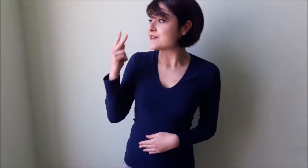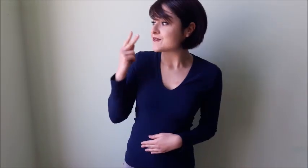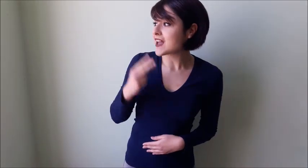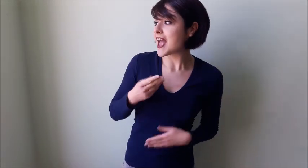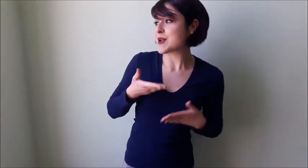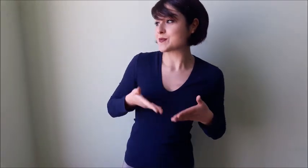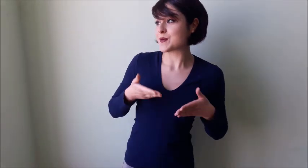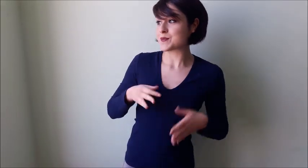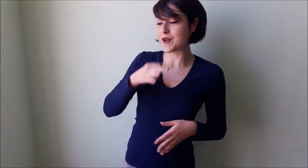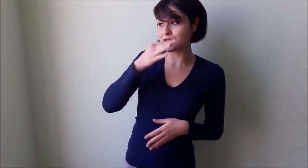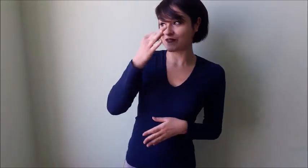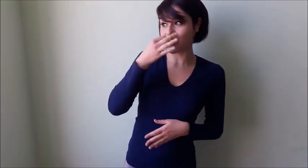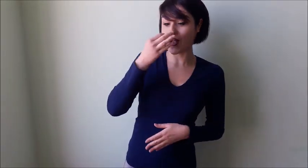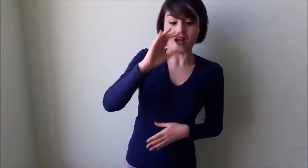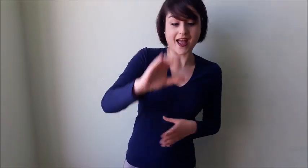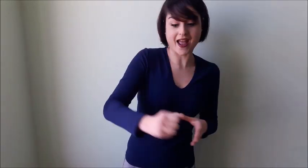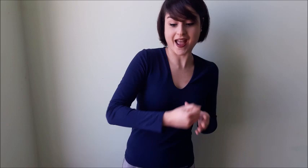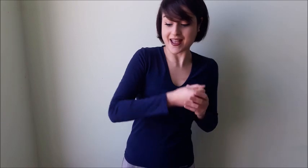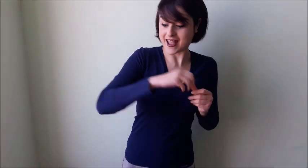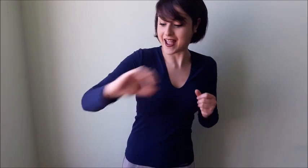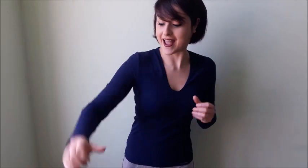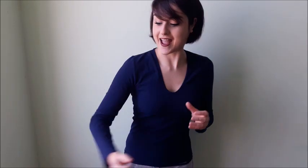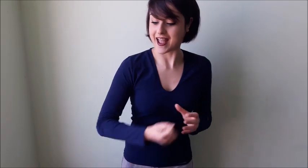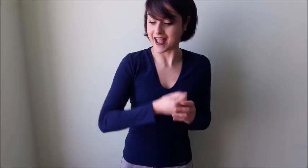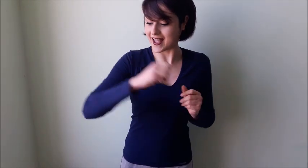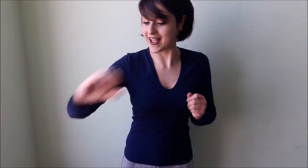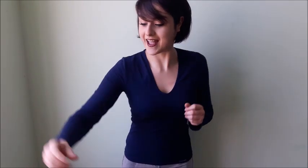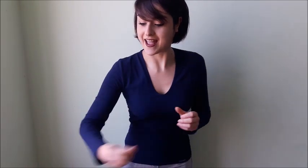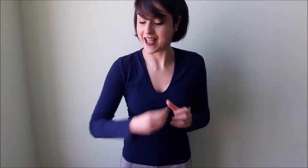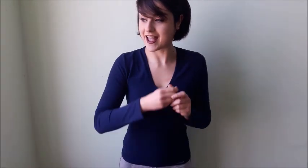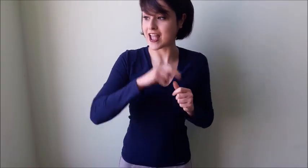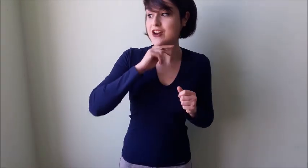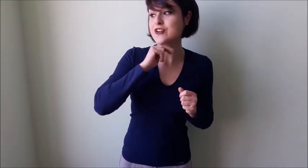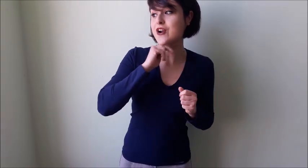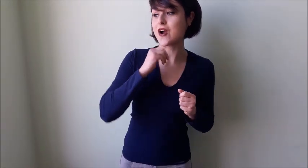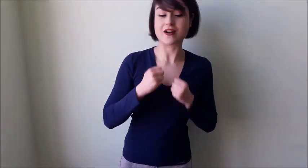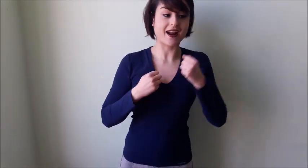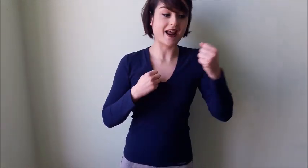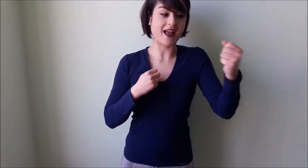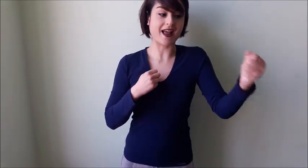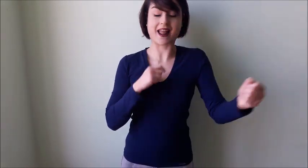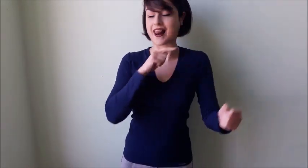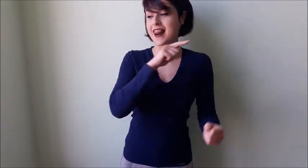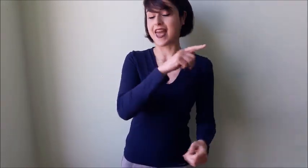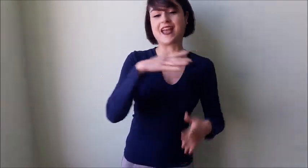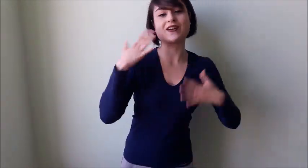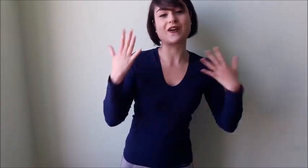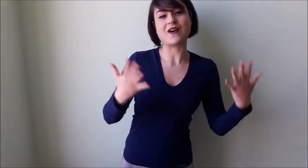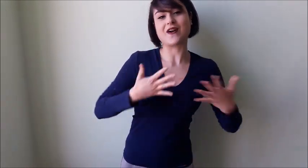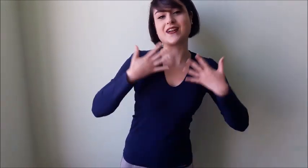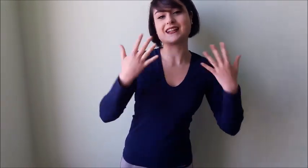È vero, li porterò alla nonna, così lei sicuramente sarà contenta.